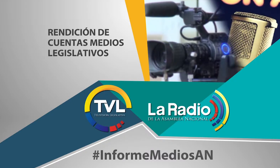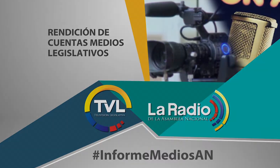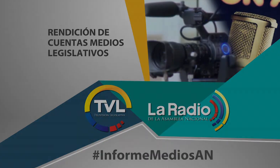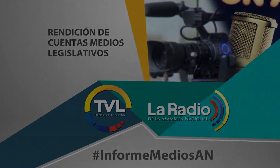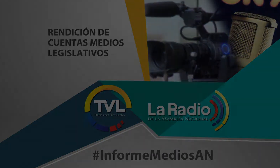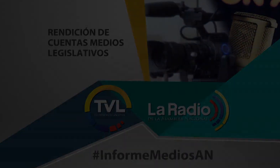contar